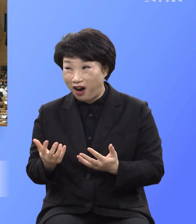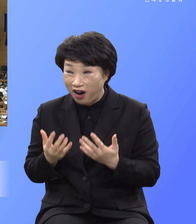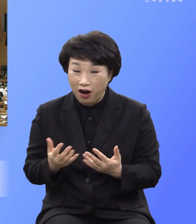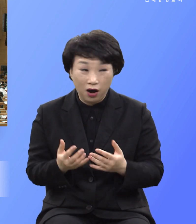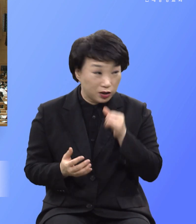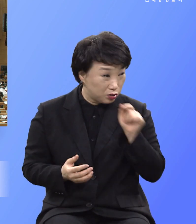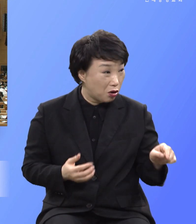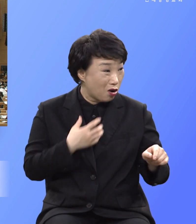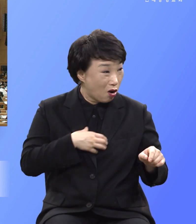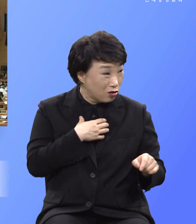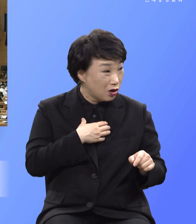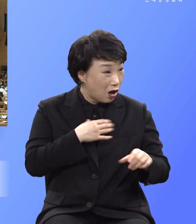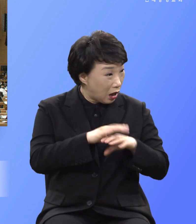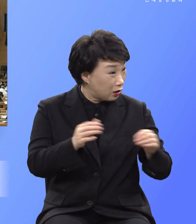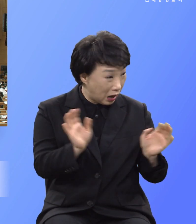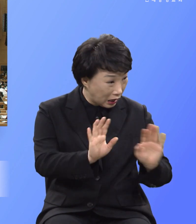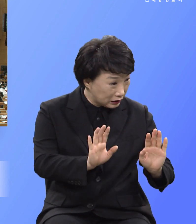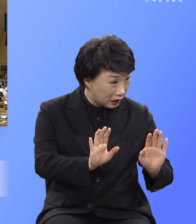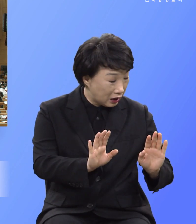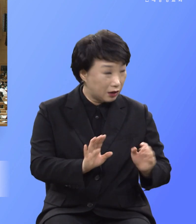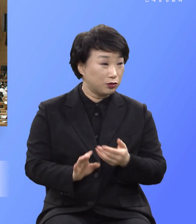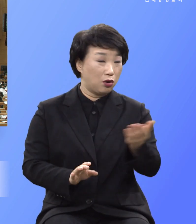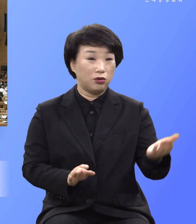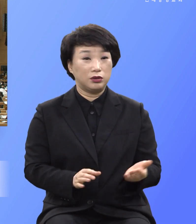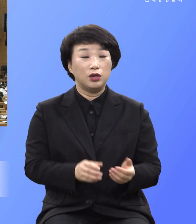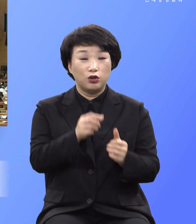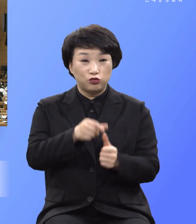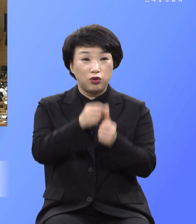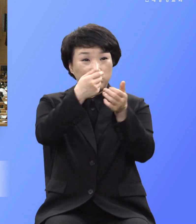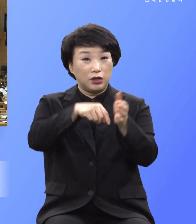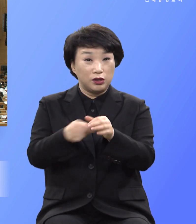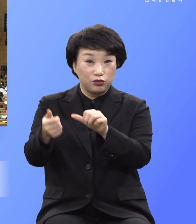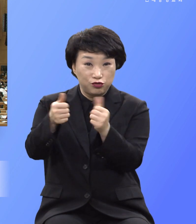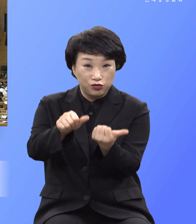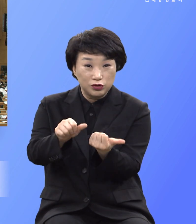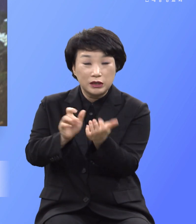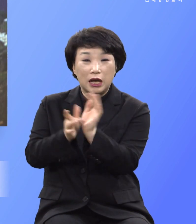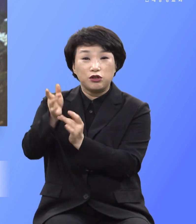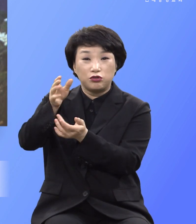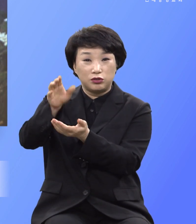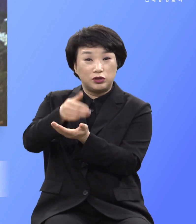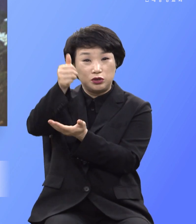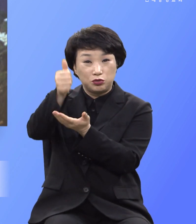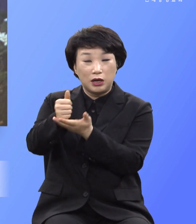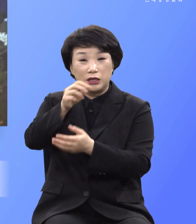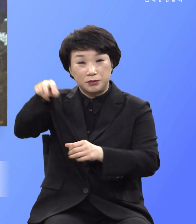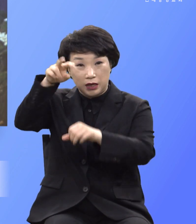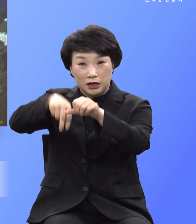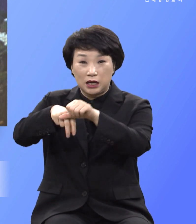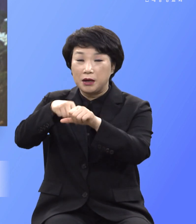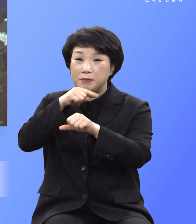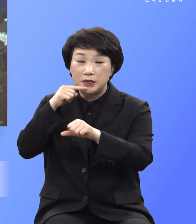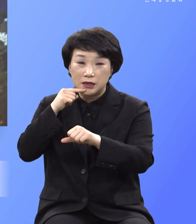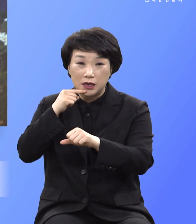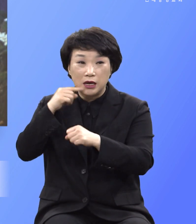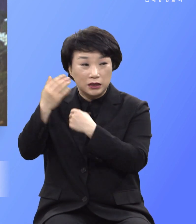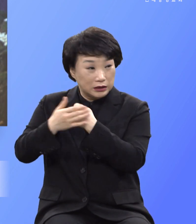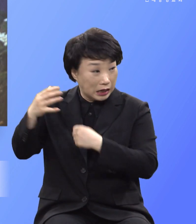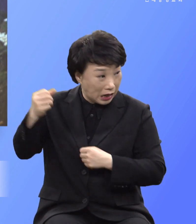걱정한다고 되는 게 아냐 너를 위해 죽어주신 예수 그두에 십자가의 대속의 피 앞에 회개하고